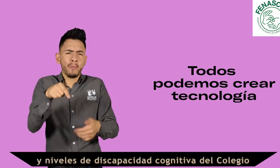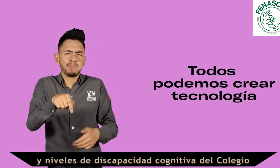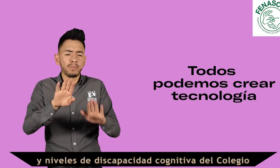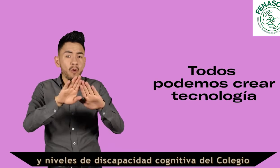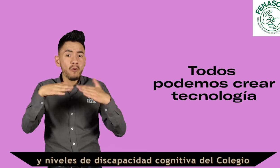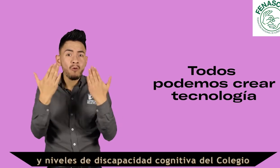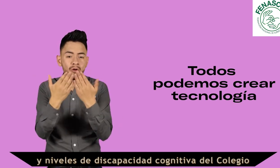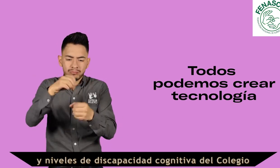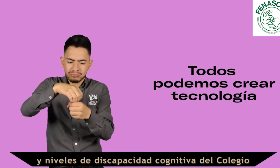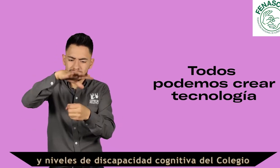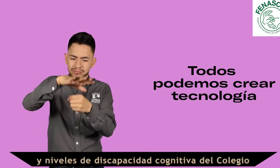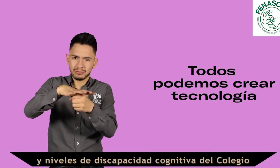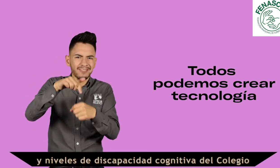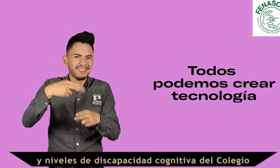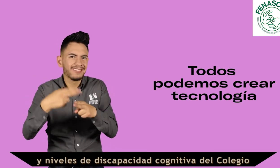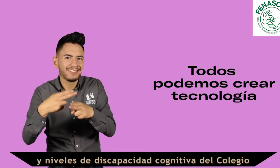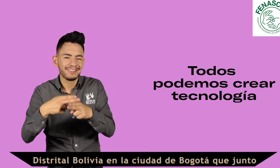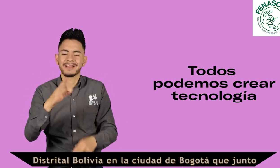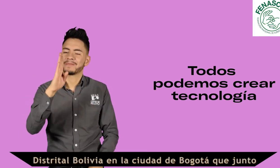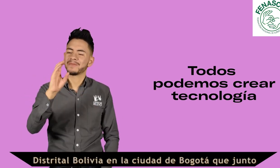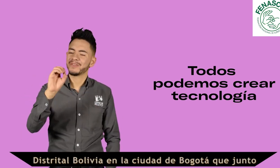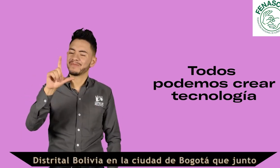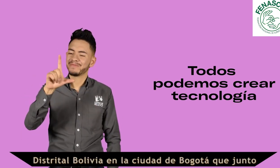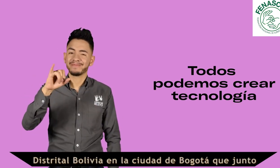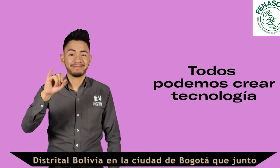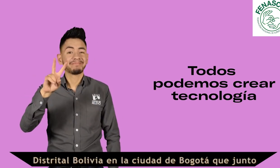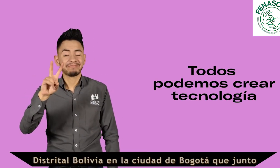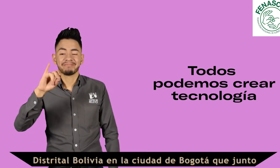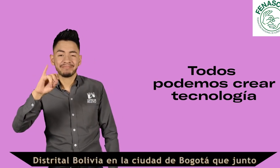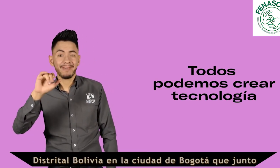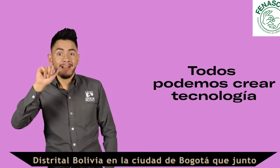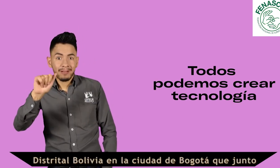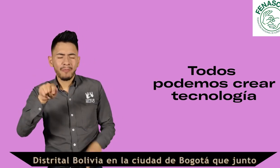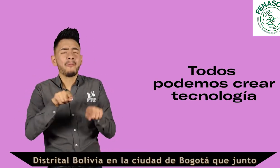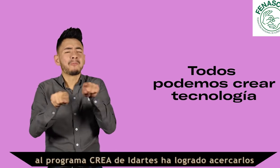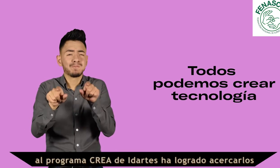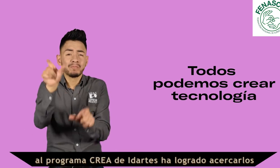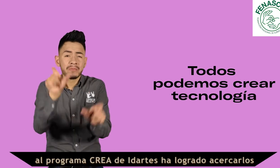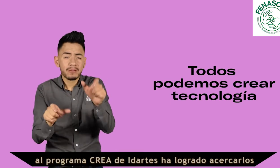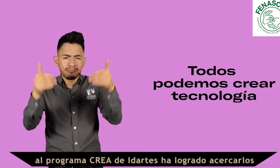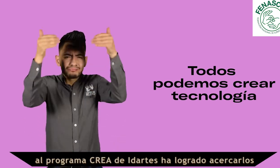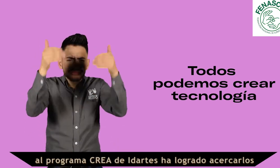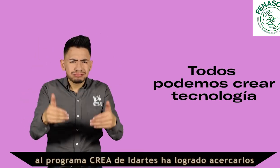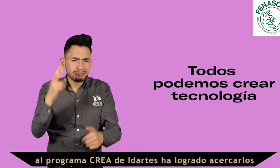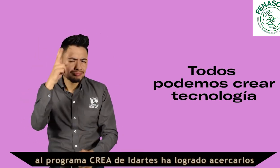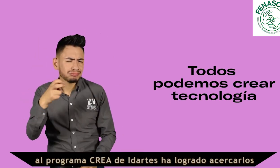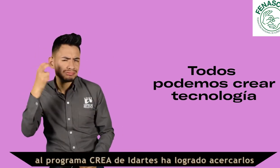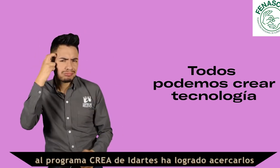niveles de discapacidad cognitiva del Colegio Distrital Bolivia en la ciudad de Bogotá, que junto al programa CREA